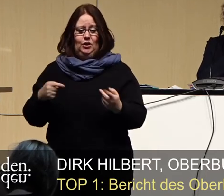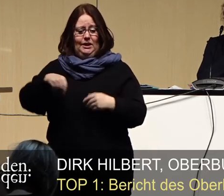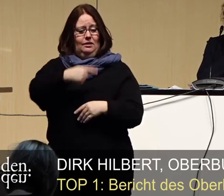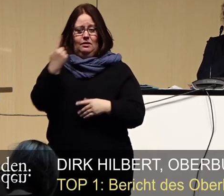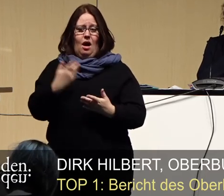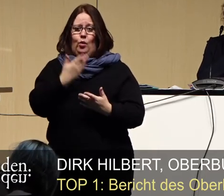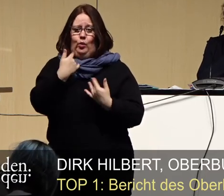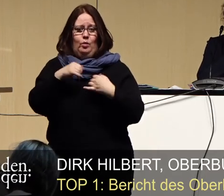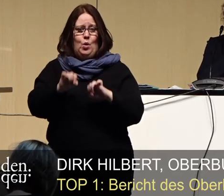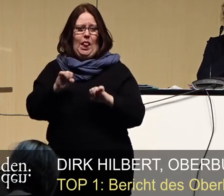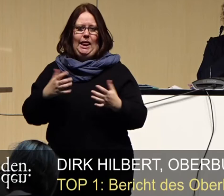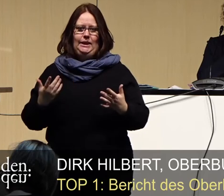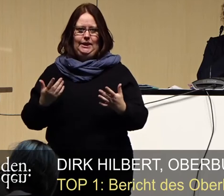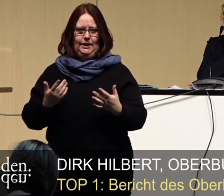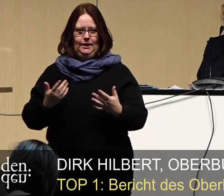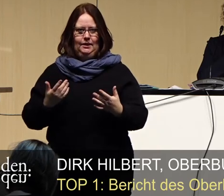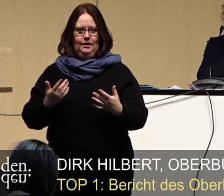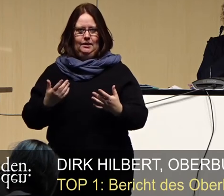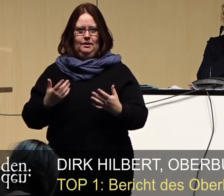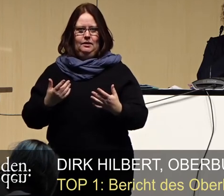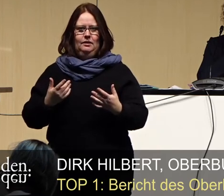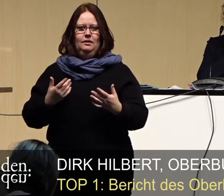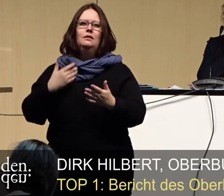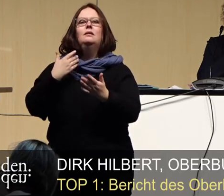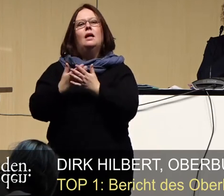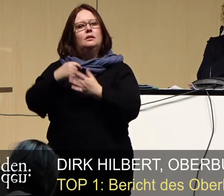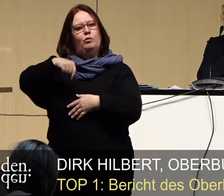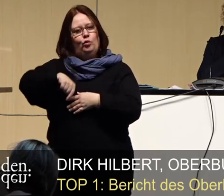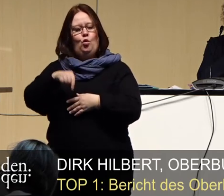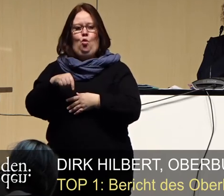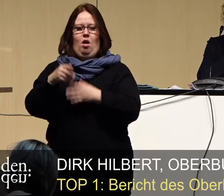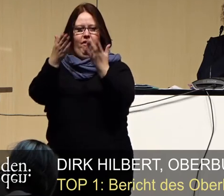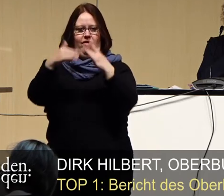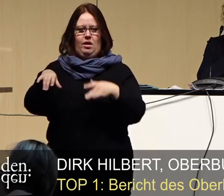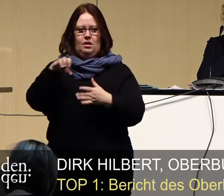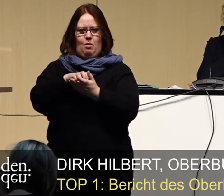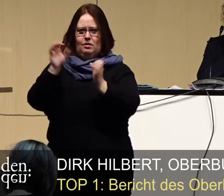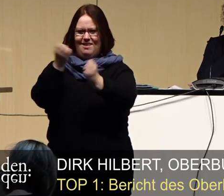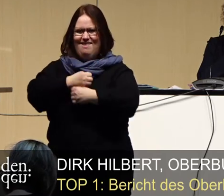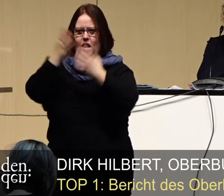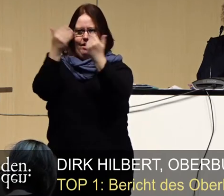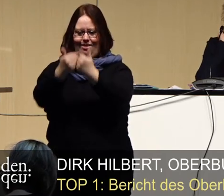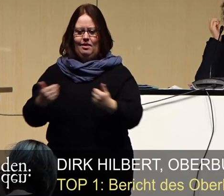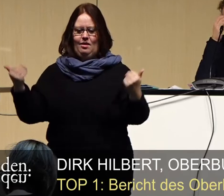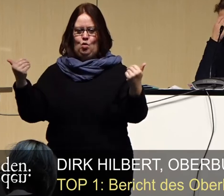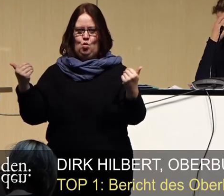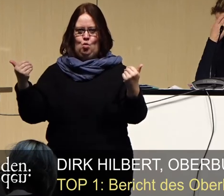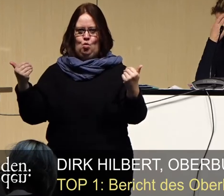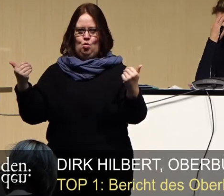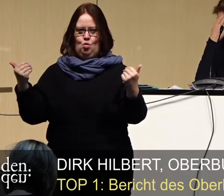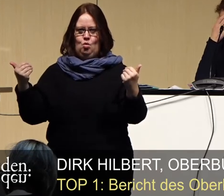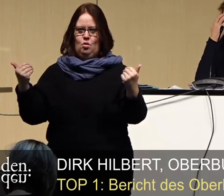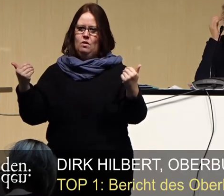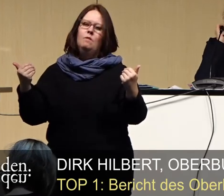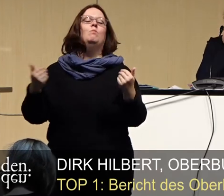Jahr nicht funktionieren. Deswegen haben wir für den Striezelmarkt auch eine ganz klare Trennung vollzogen, zwischen